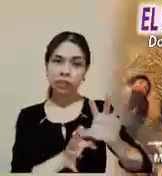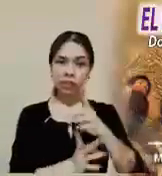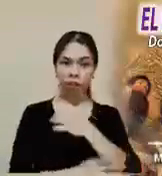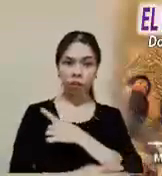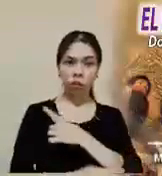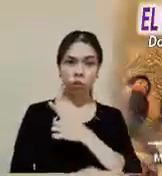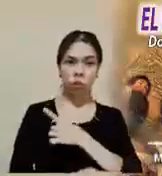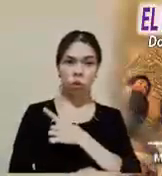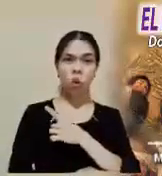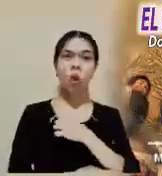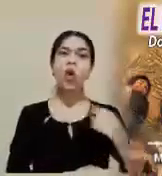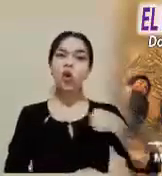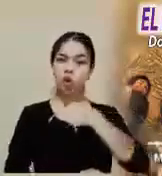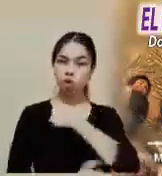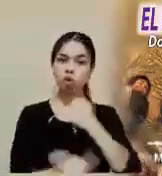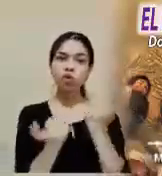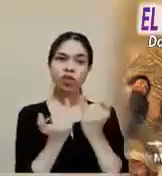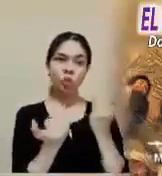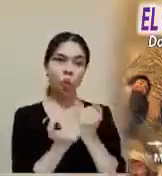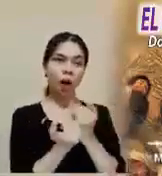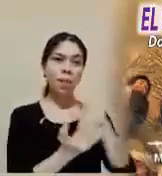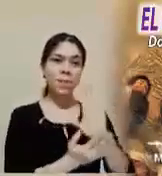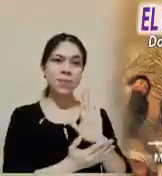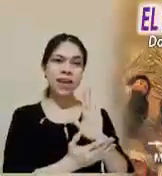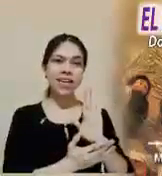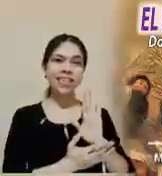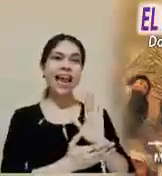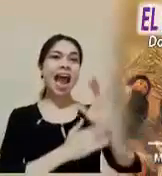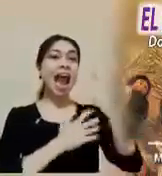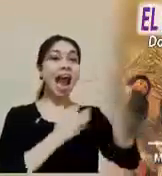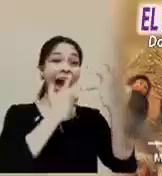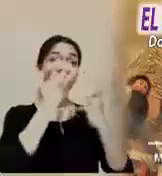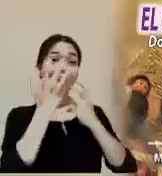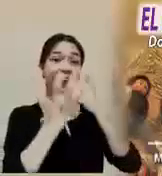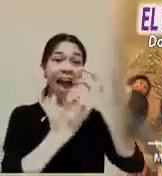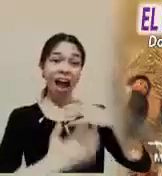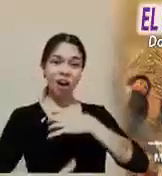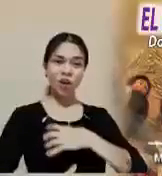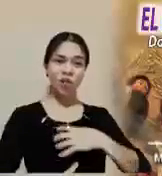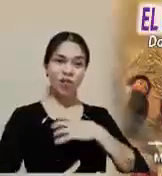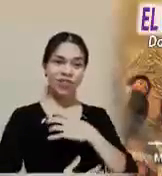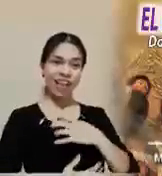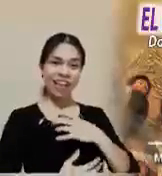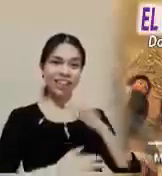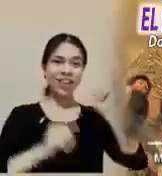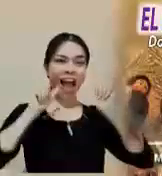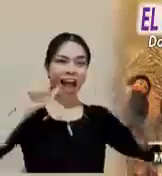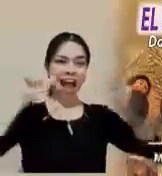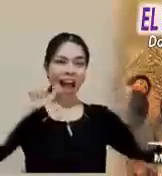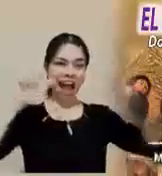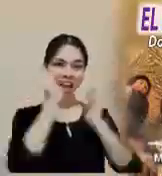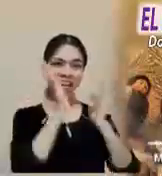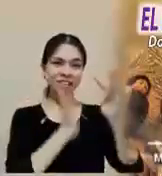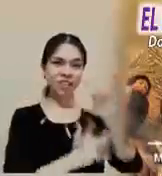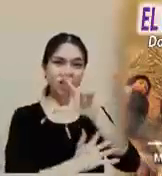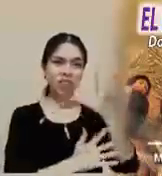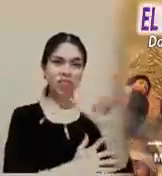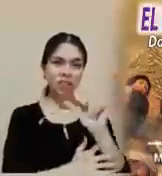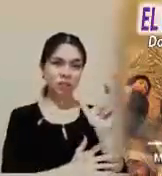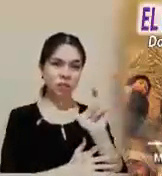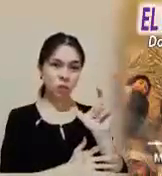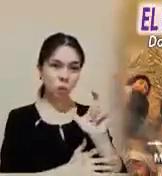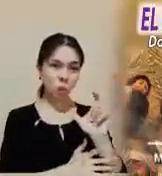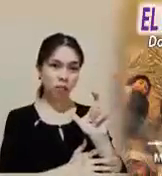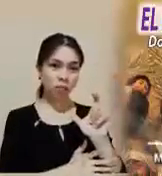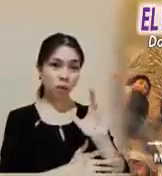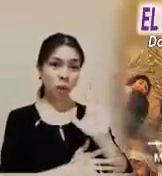Señor Jesús, pero después no somos consecuentes en la construcción del reino. Queremos una religión a nuestro modo que